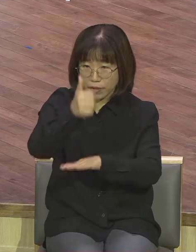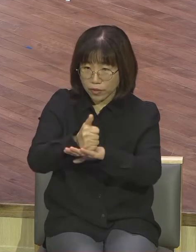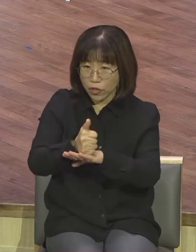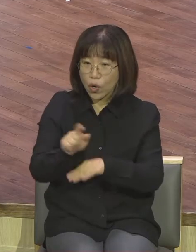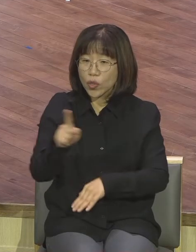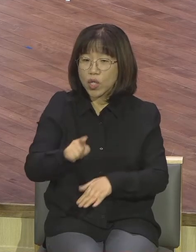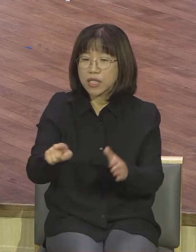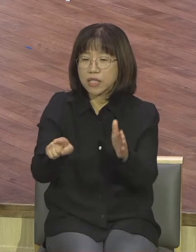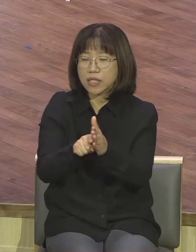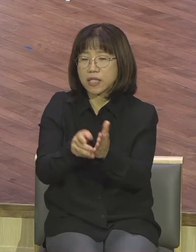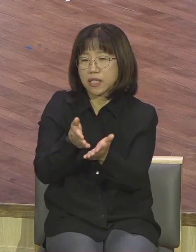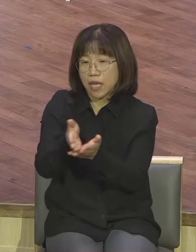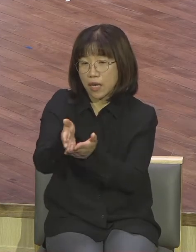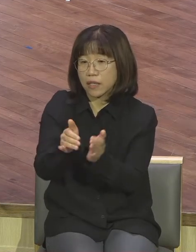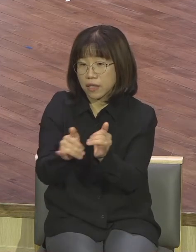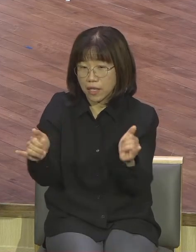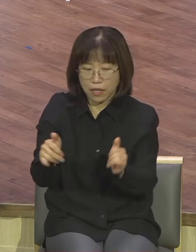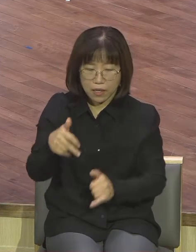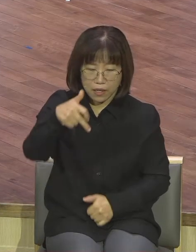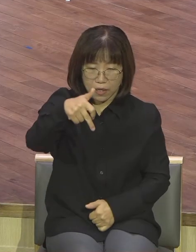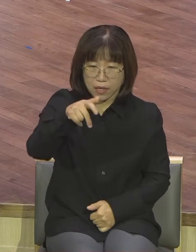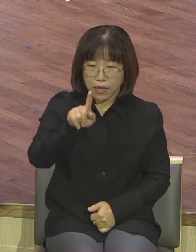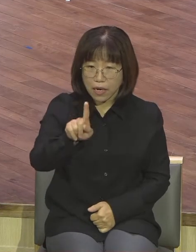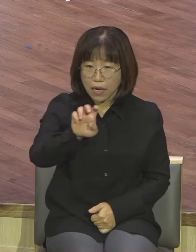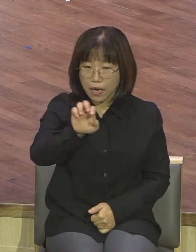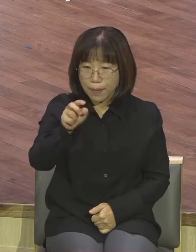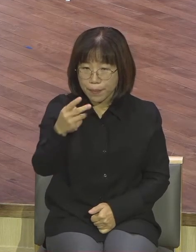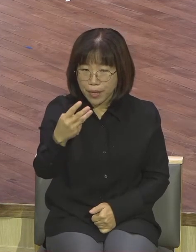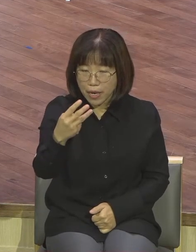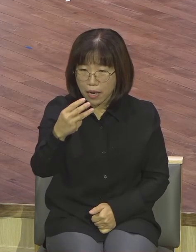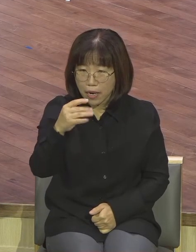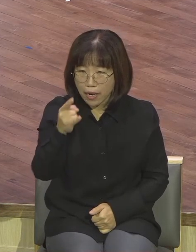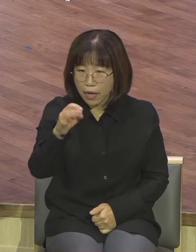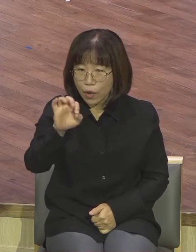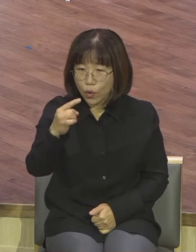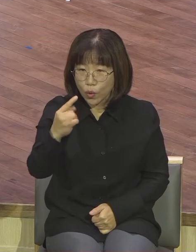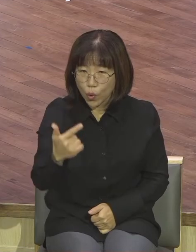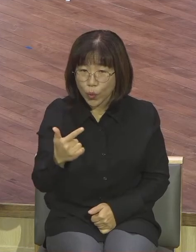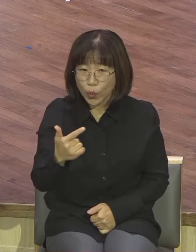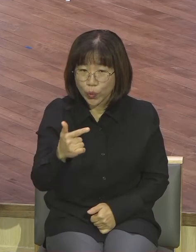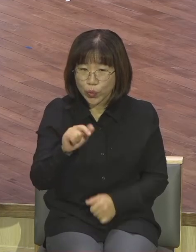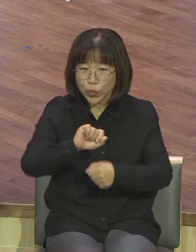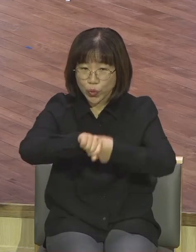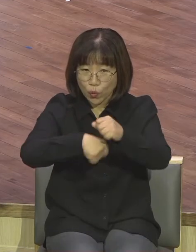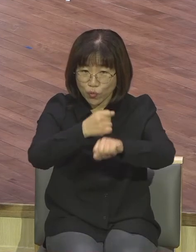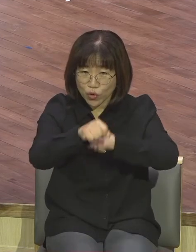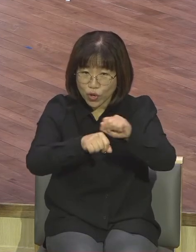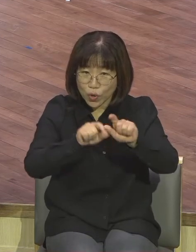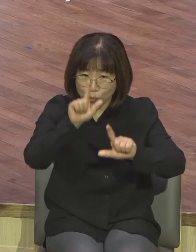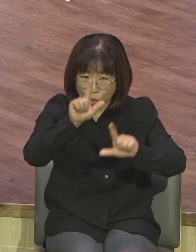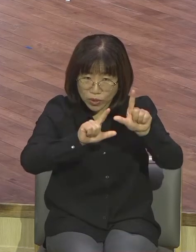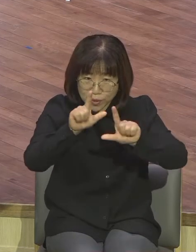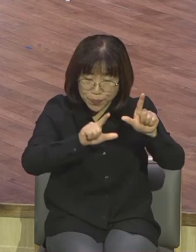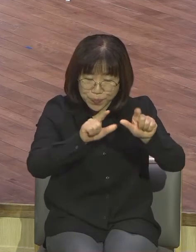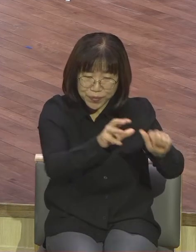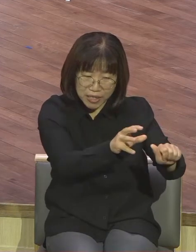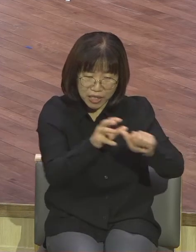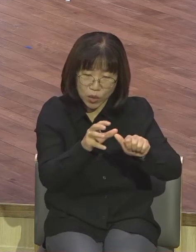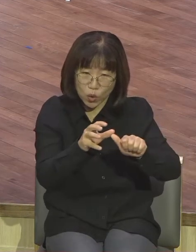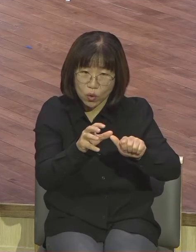카멜리온이라는 동물을 비유를 들어서 교회가 나가야 될 방향을 설명했어요 여러분 잘 아실 카멜리온은